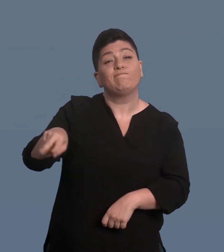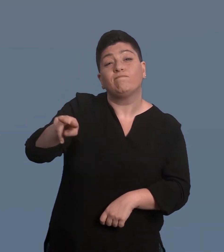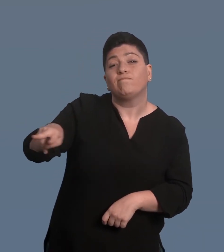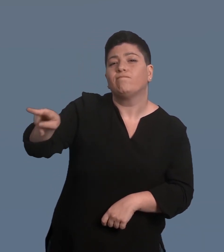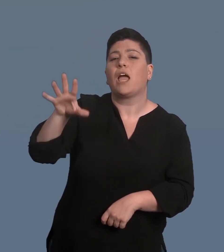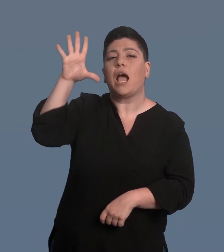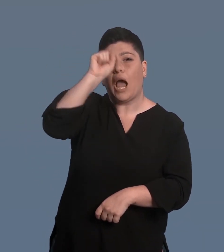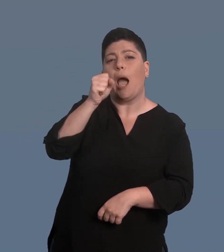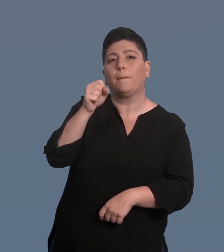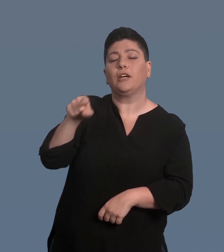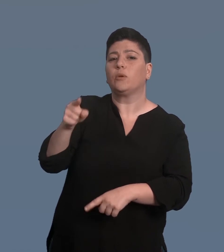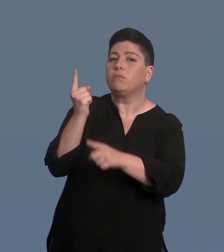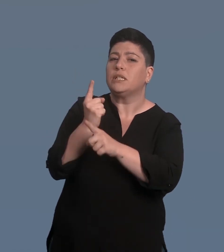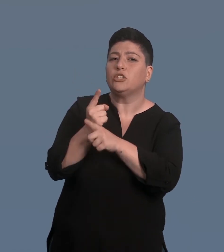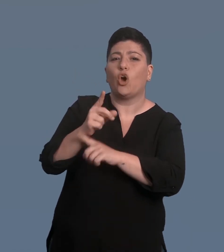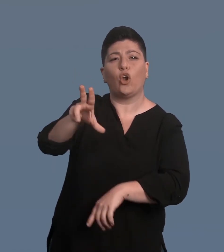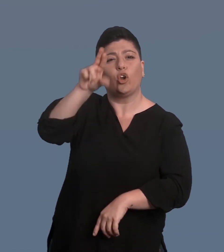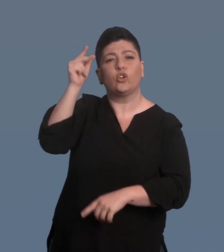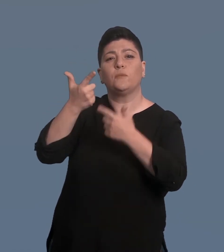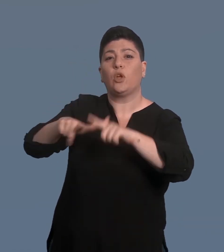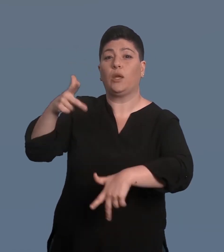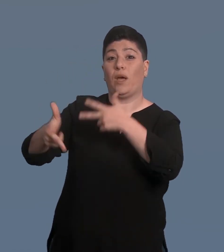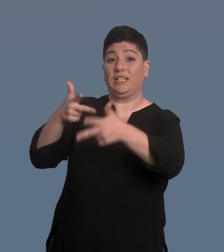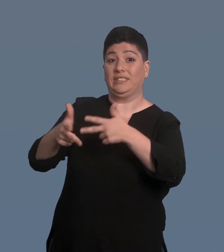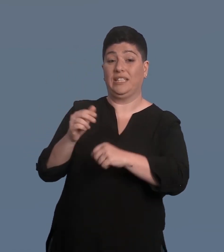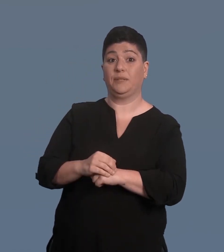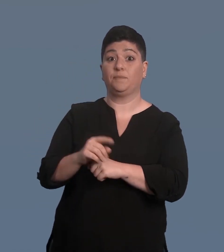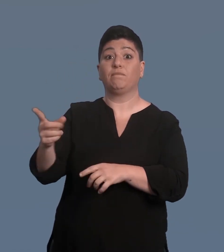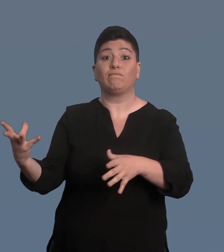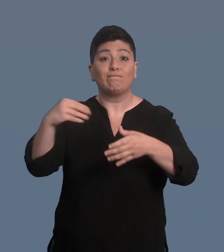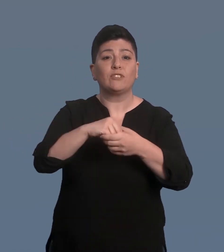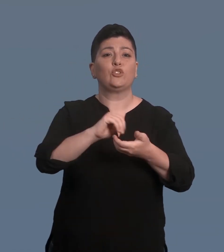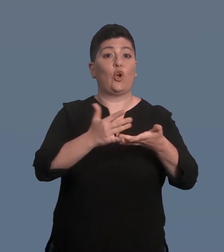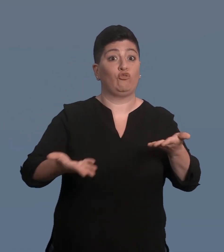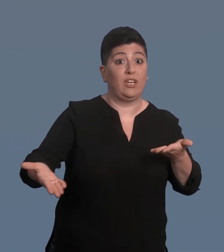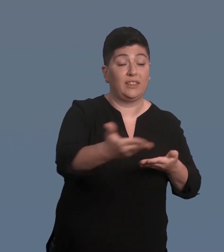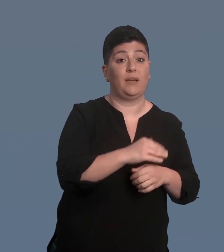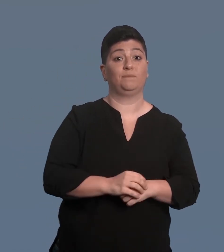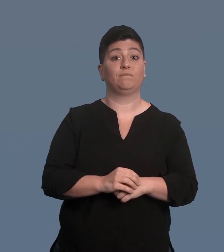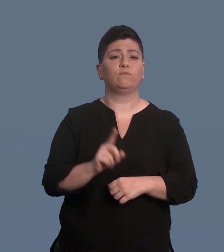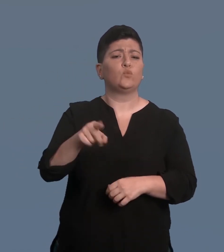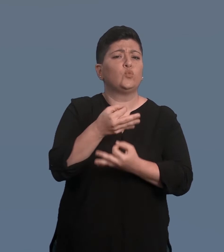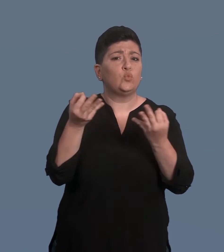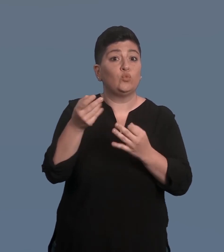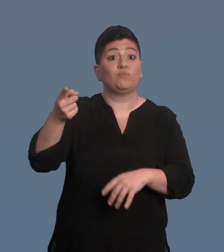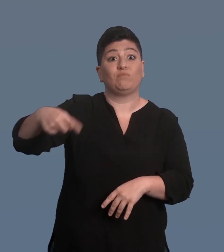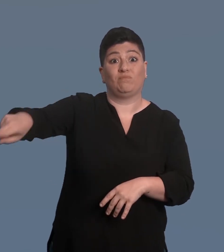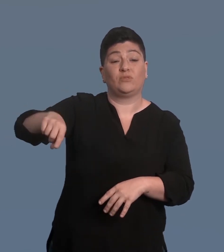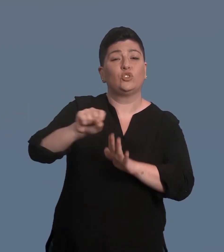loro bisogno di riconoscimento e promozione della loro lingua e di apprezzamento sociale, anche in considerazione delle sofferenze e delle